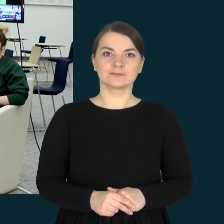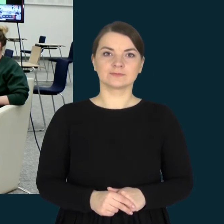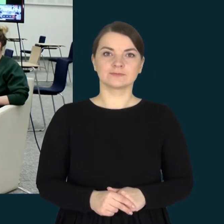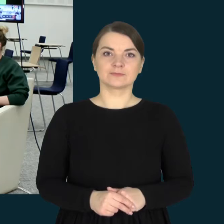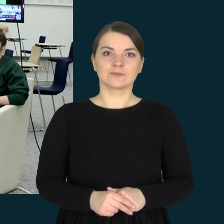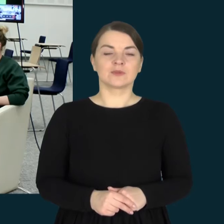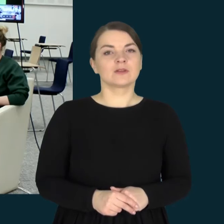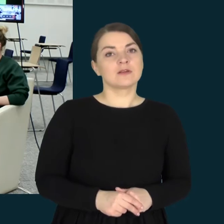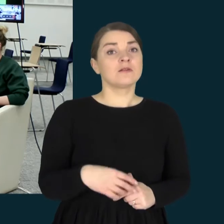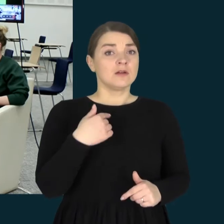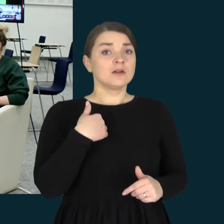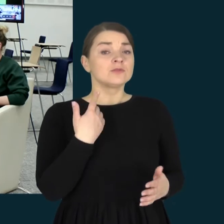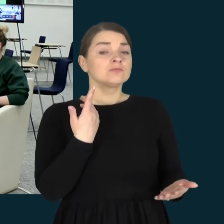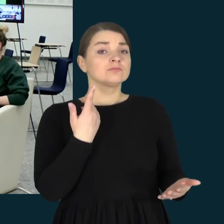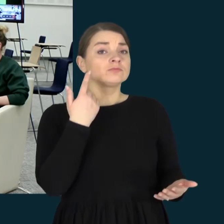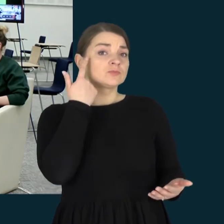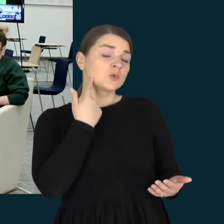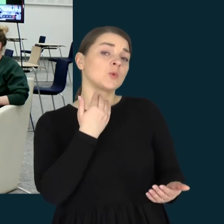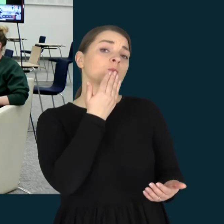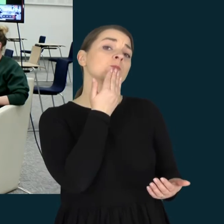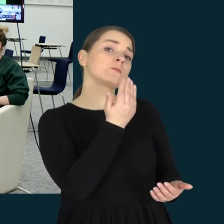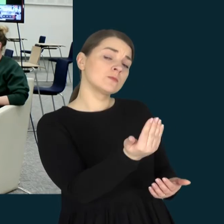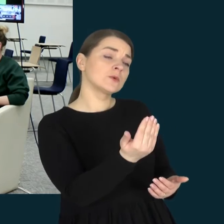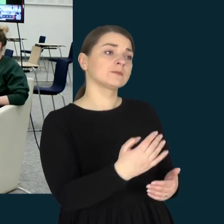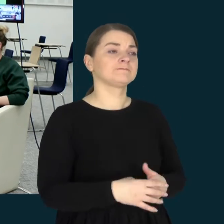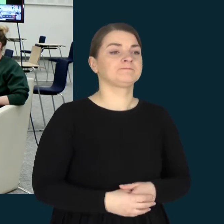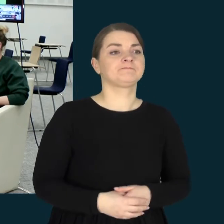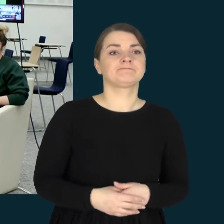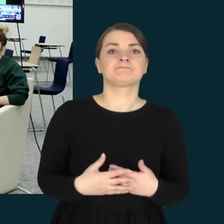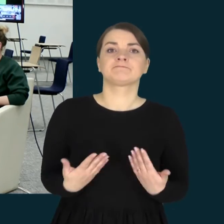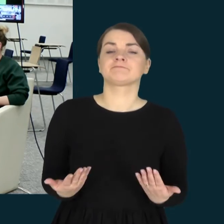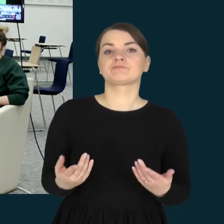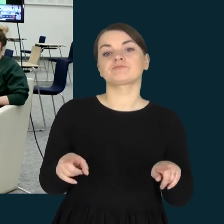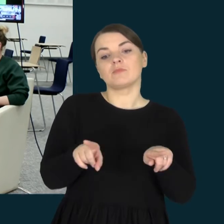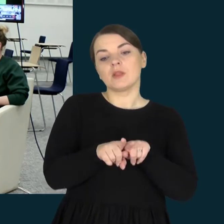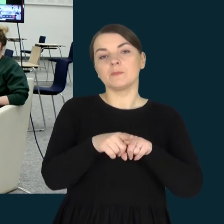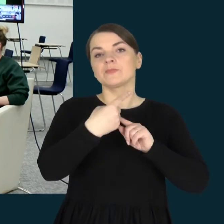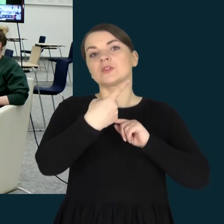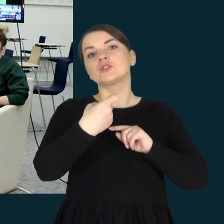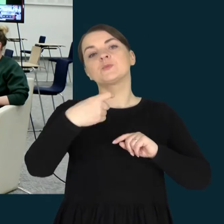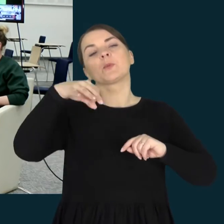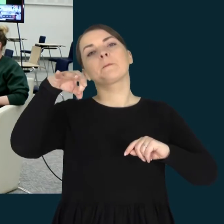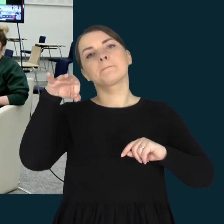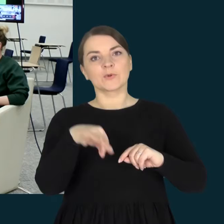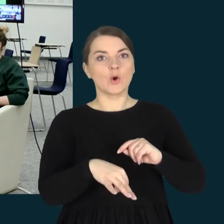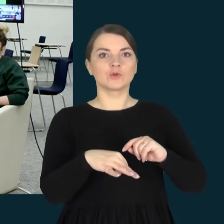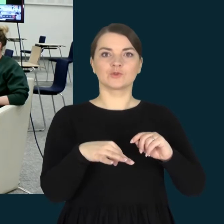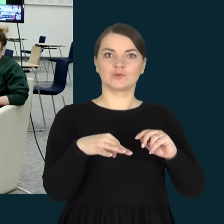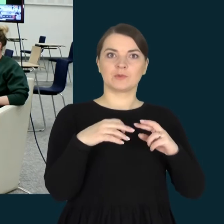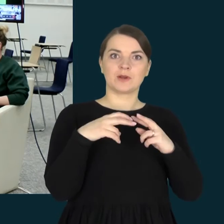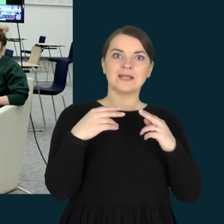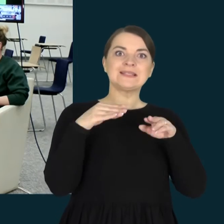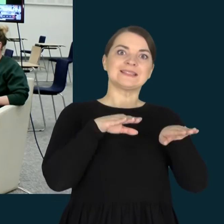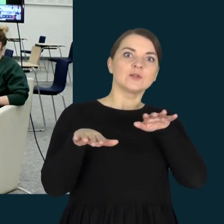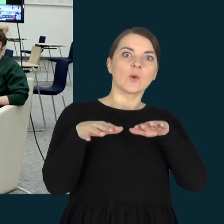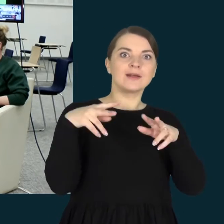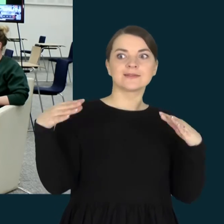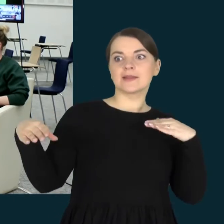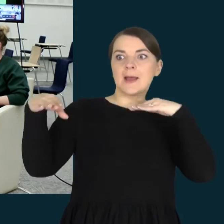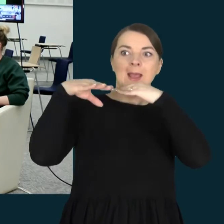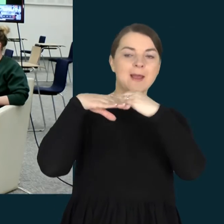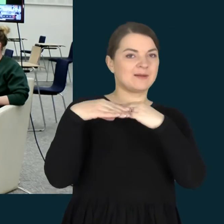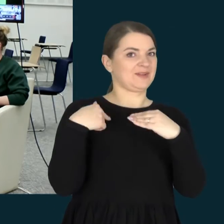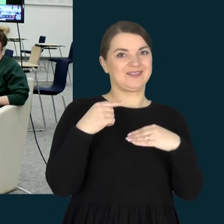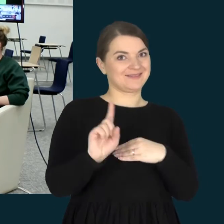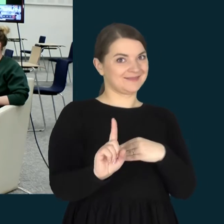Mano klausimas būtų toks, kadangi negaliu šimtų procentų susigrėtinti su situacija,